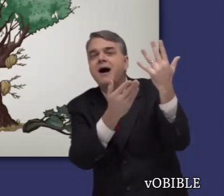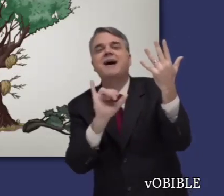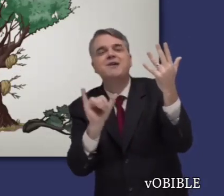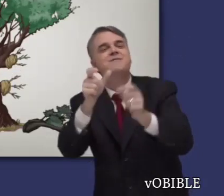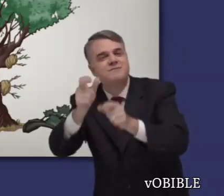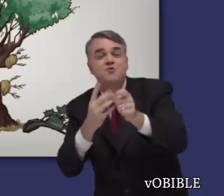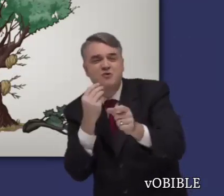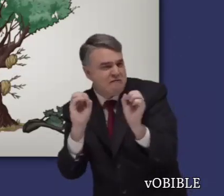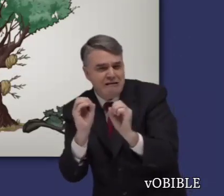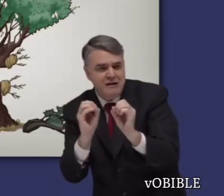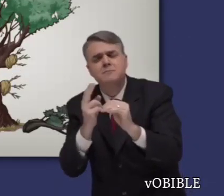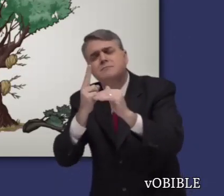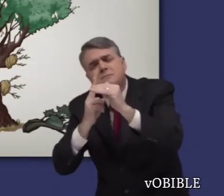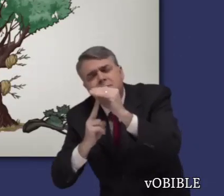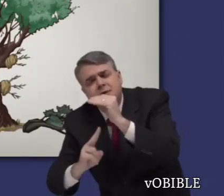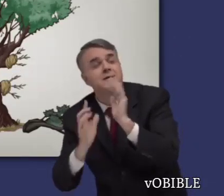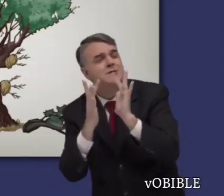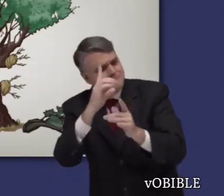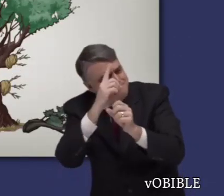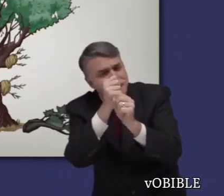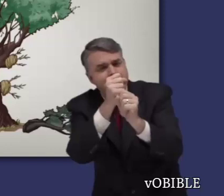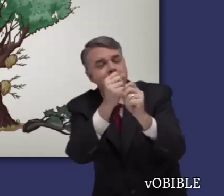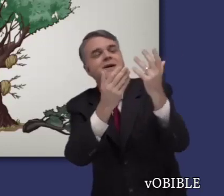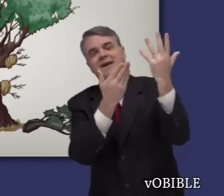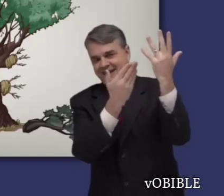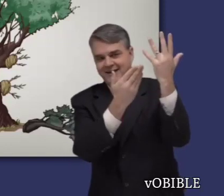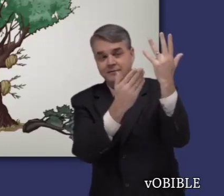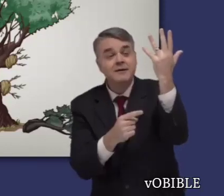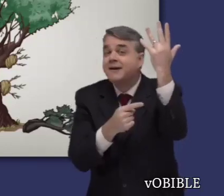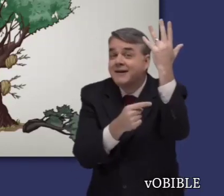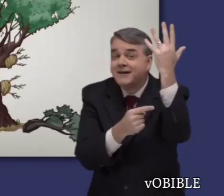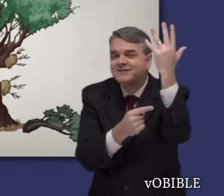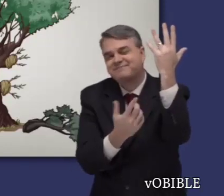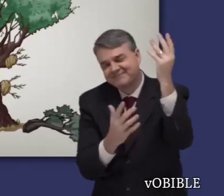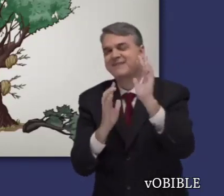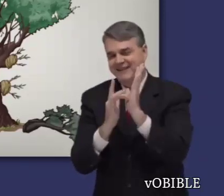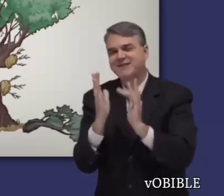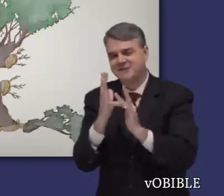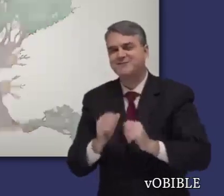Para poder seguir siendo parte del árbol, todos deben ser humildes y demostrar fe en Jesús.